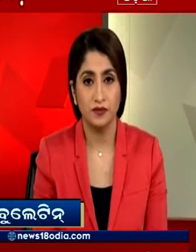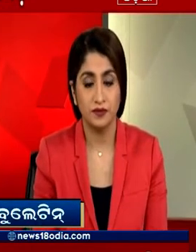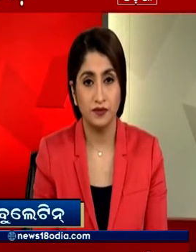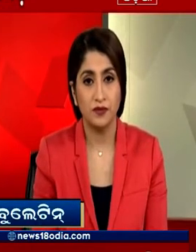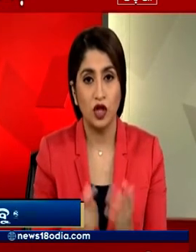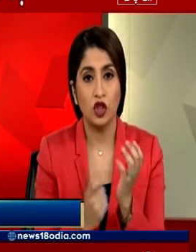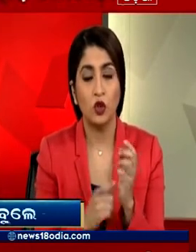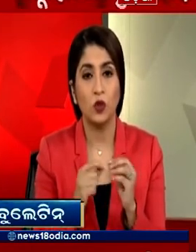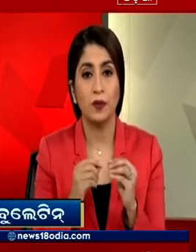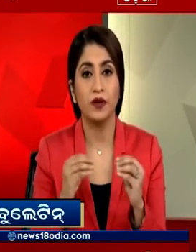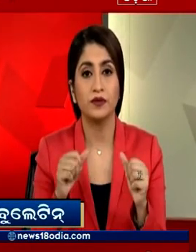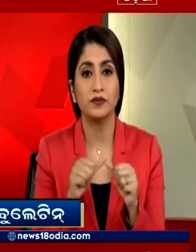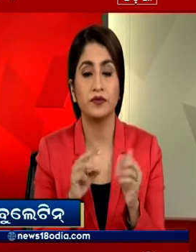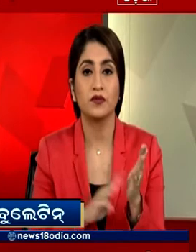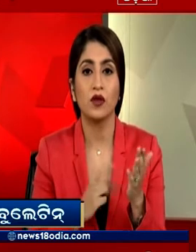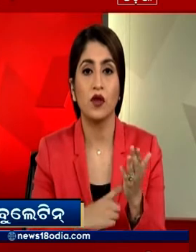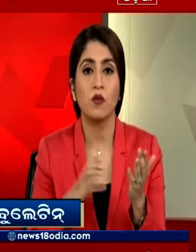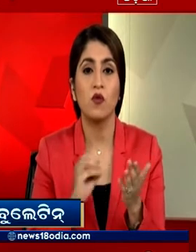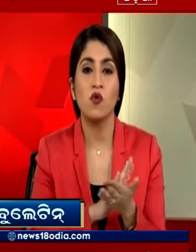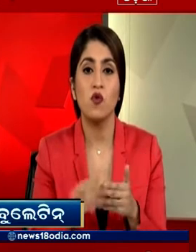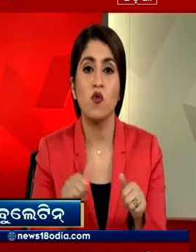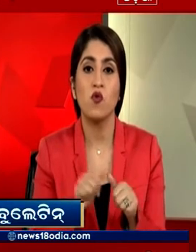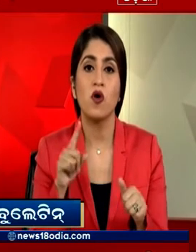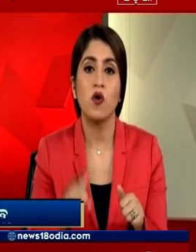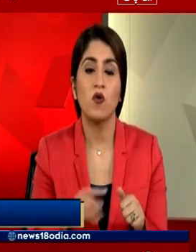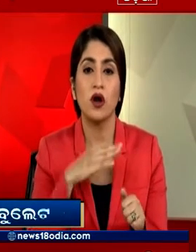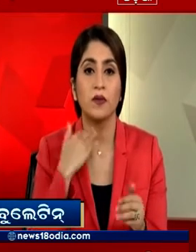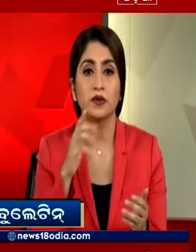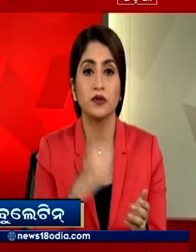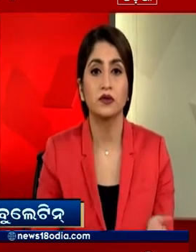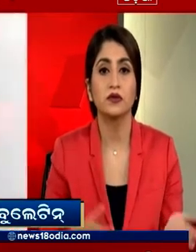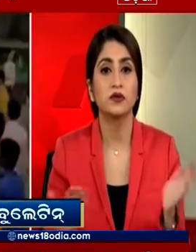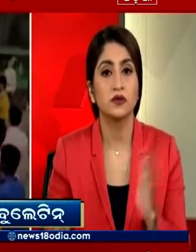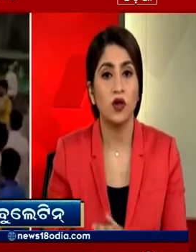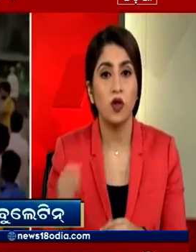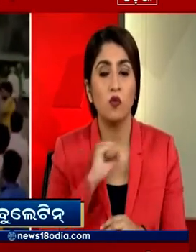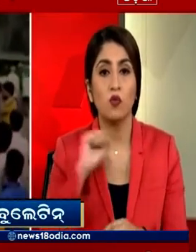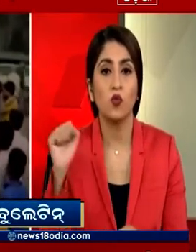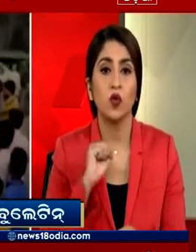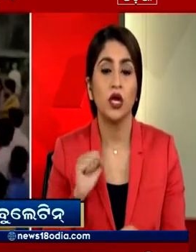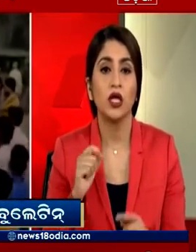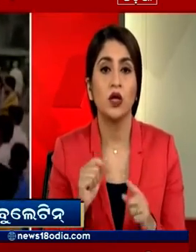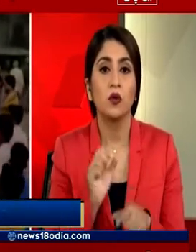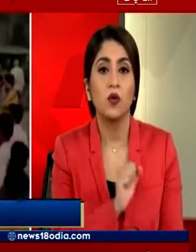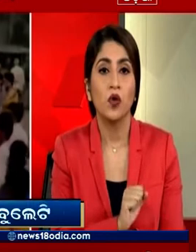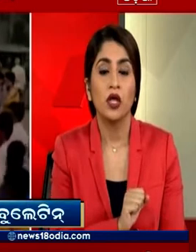उत्तरप्रदेश के अम्रोहा में एक सिपाही के शब के साथ प्रदर्शन कर रहे लोगों पर पुलिस ने लाठी चार्ज कर दिया